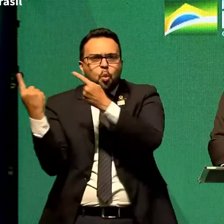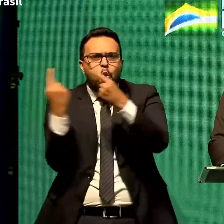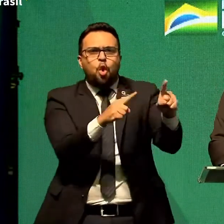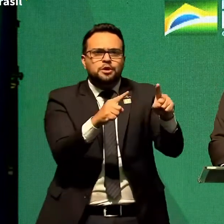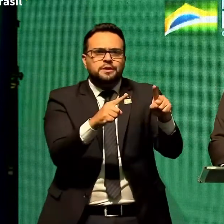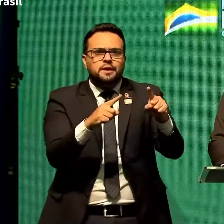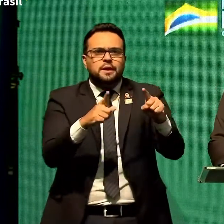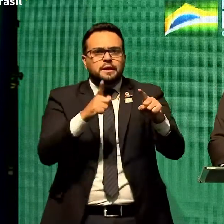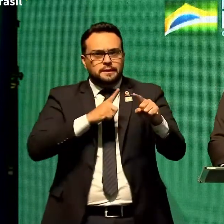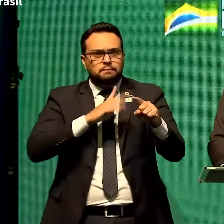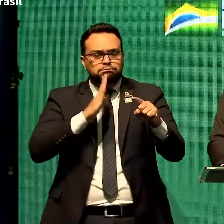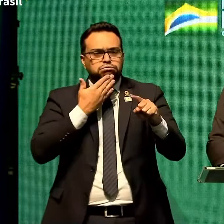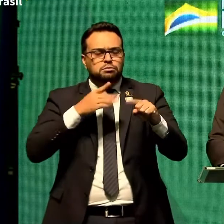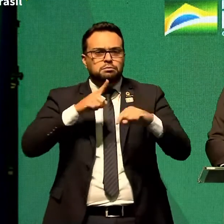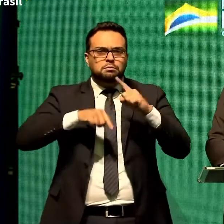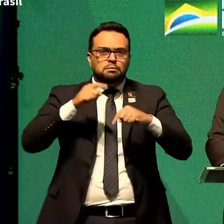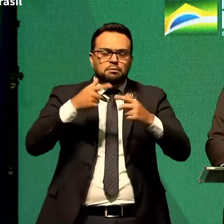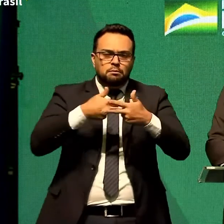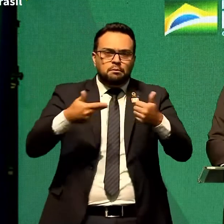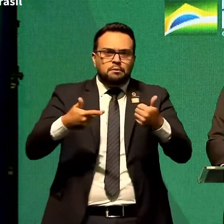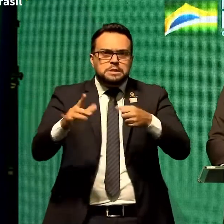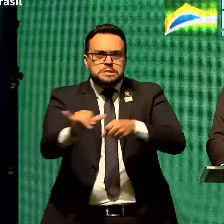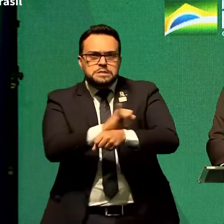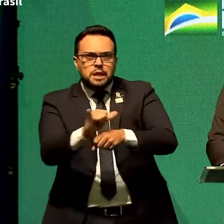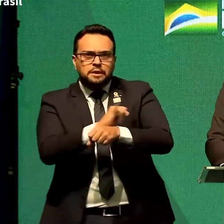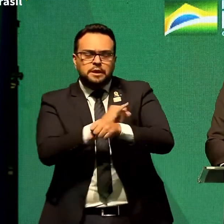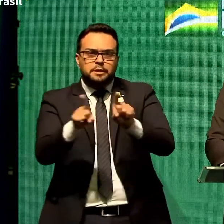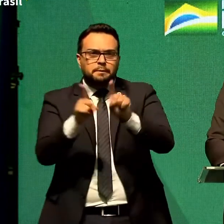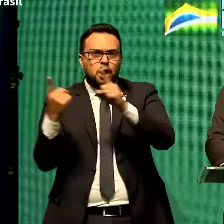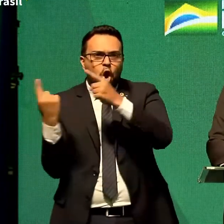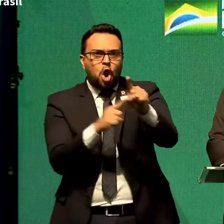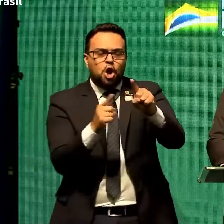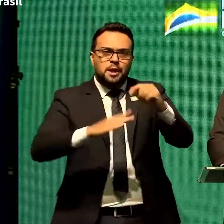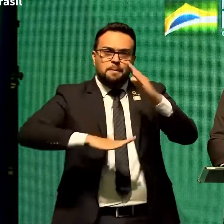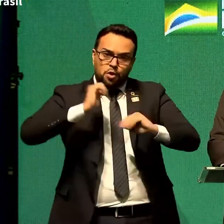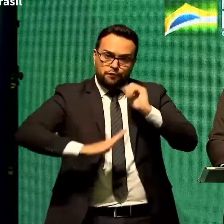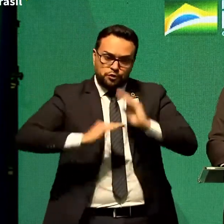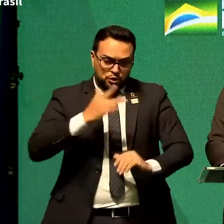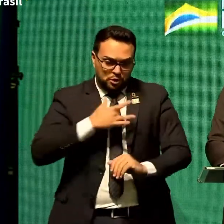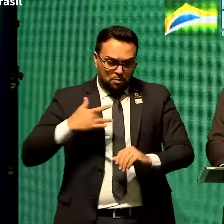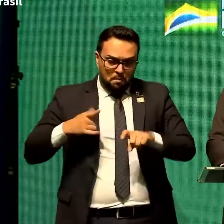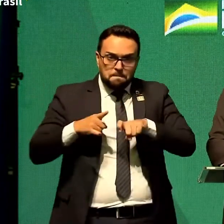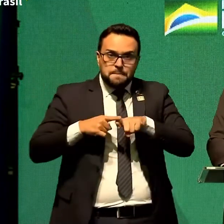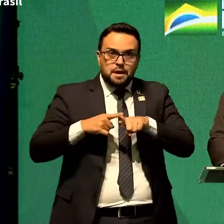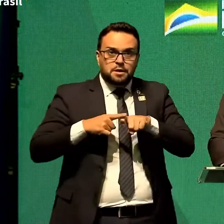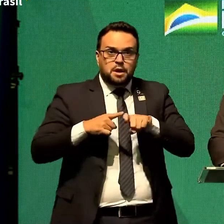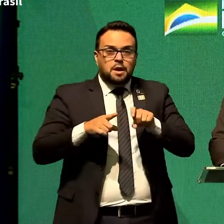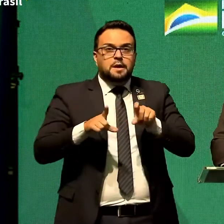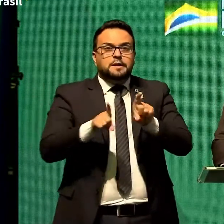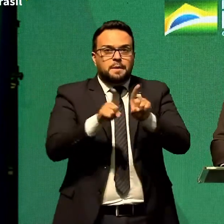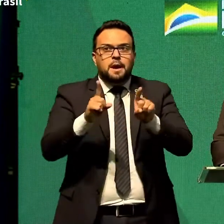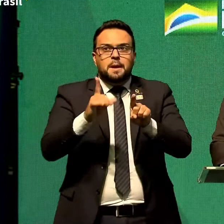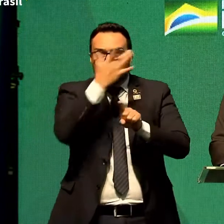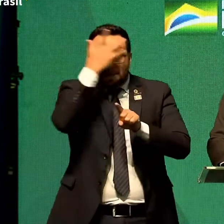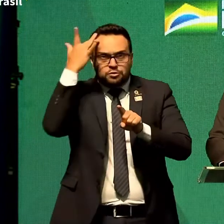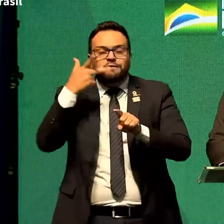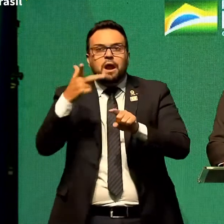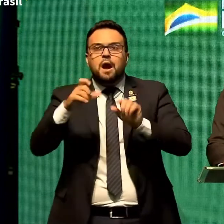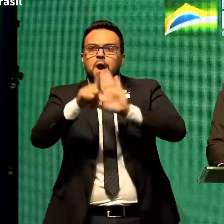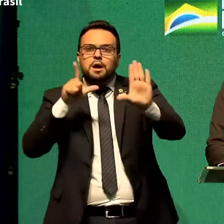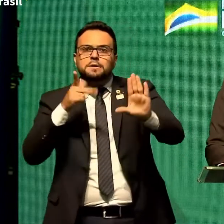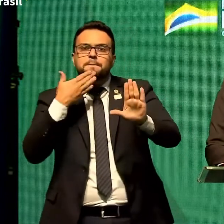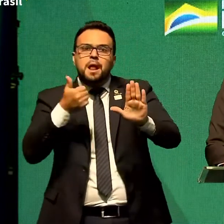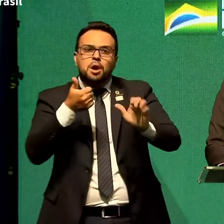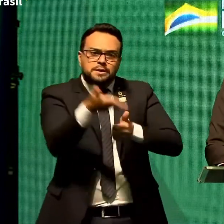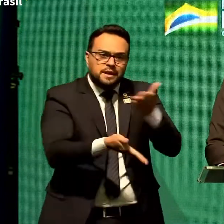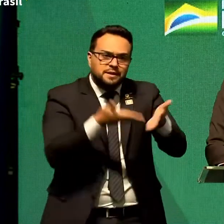métodos, contra médicos e contra quem fala no tratamento imediato, por que